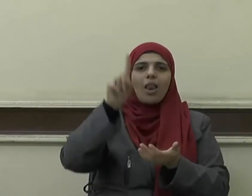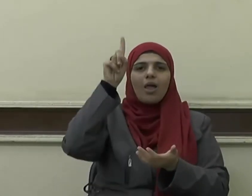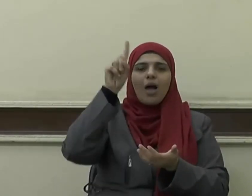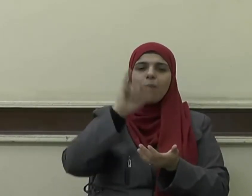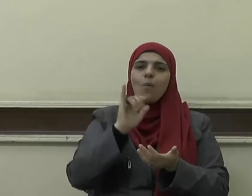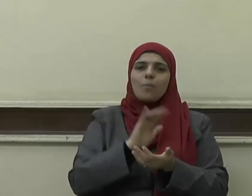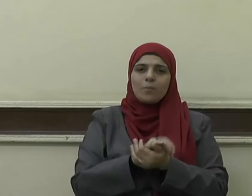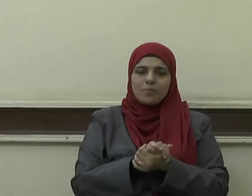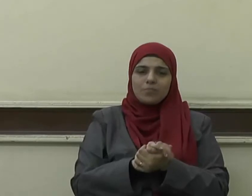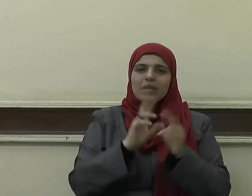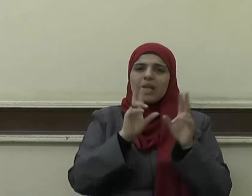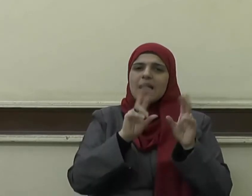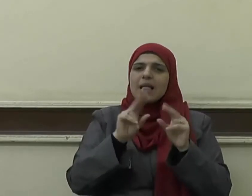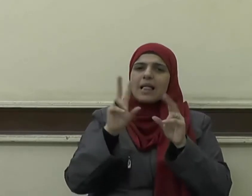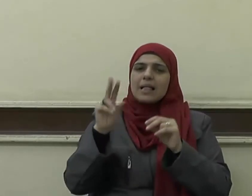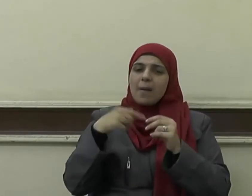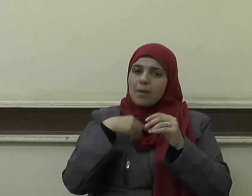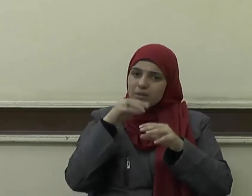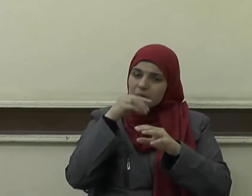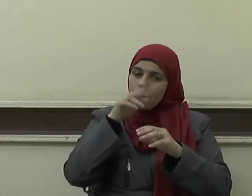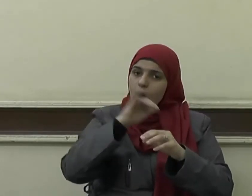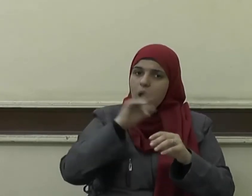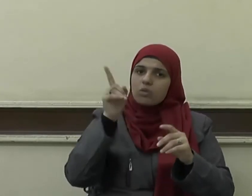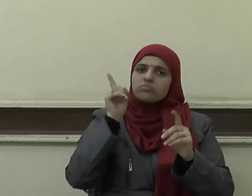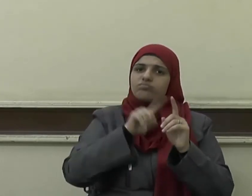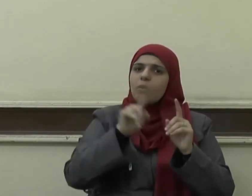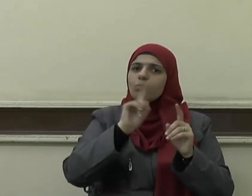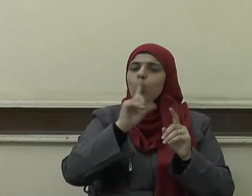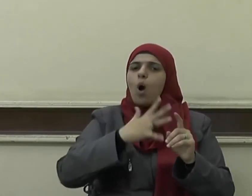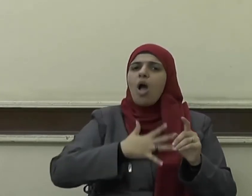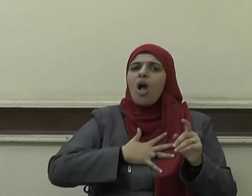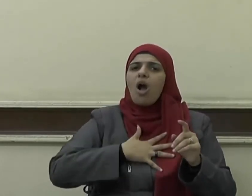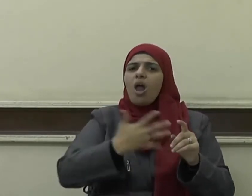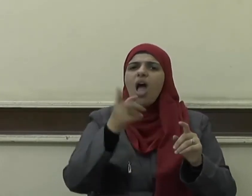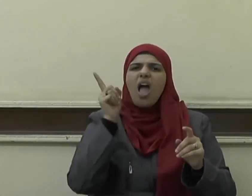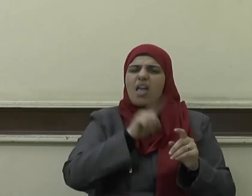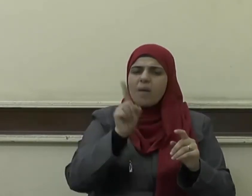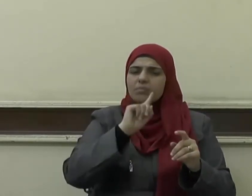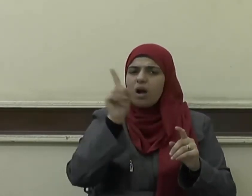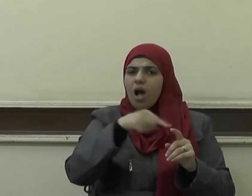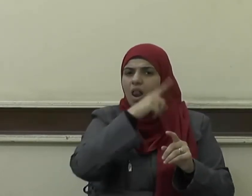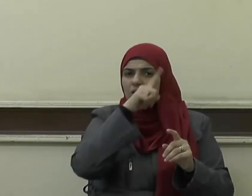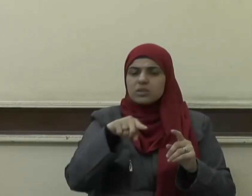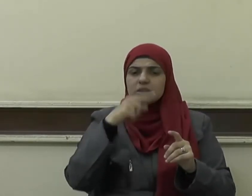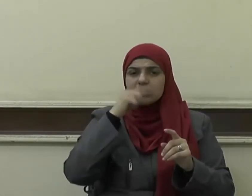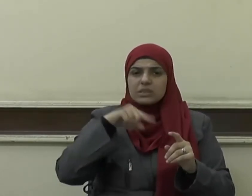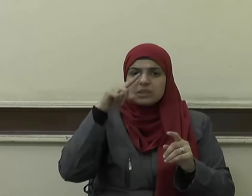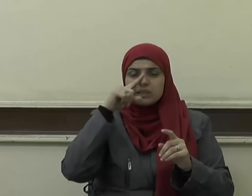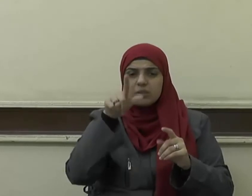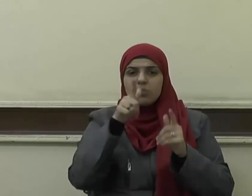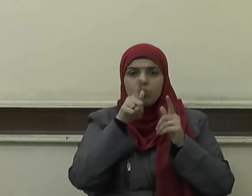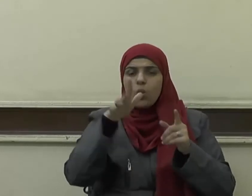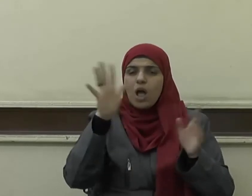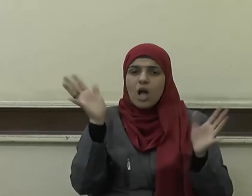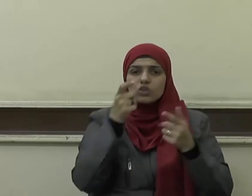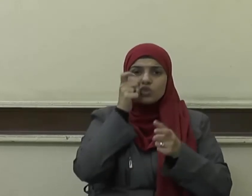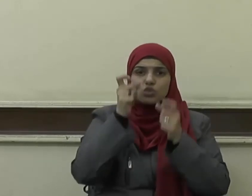كما نبذ الإسلام الكراهية وحذر منها لأنها الوقود المحرك لكل